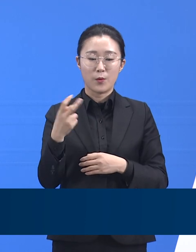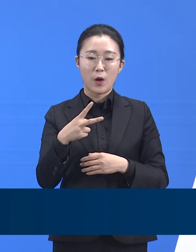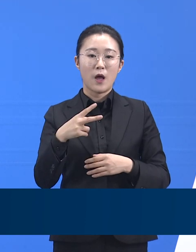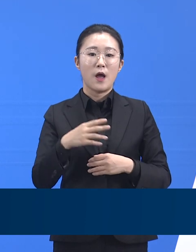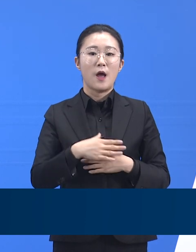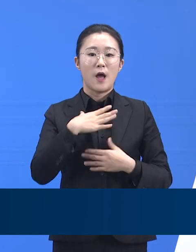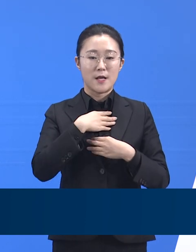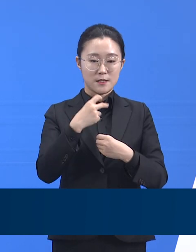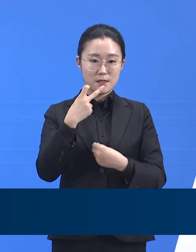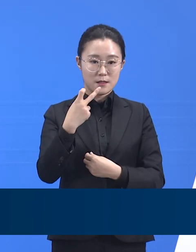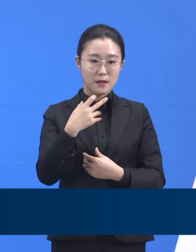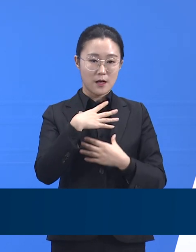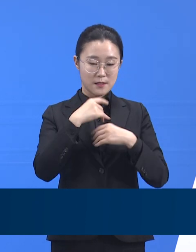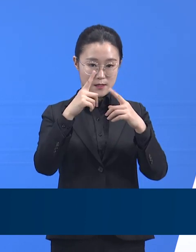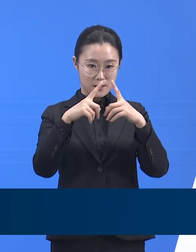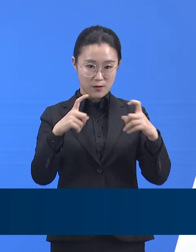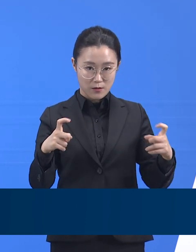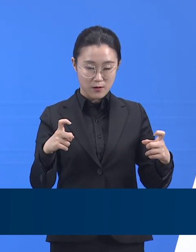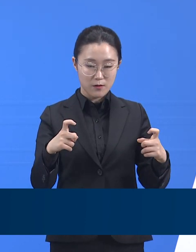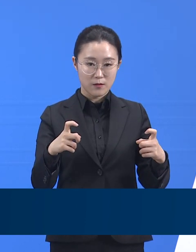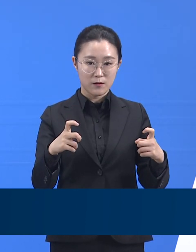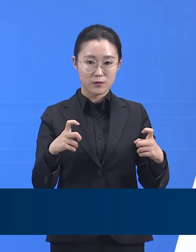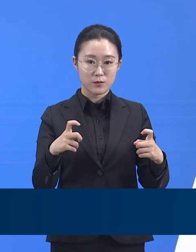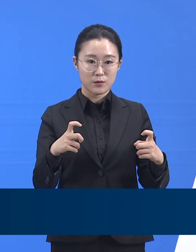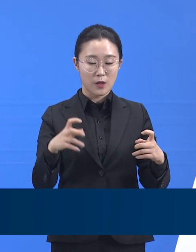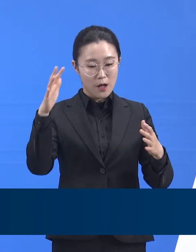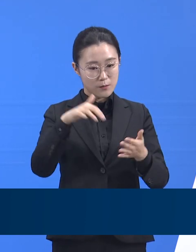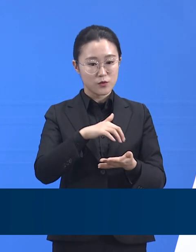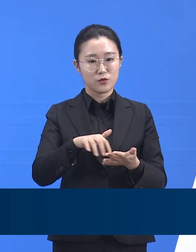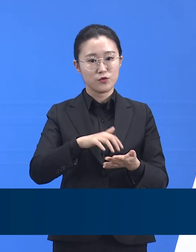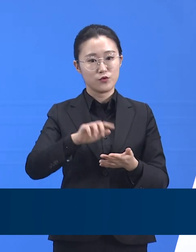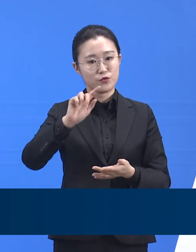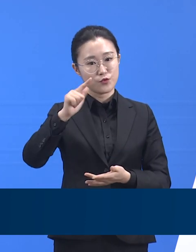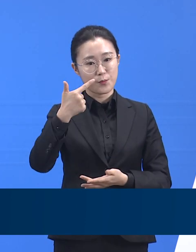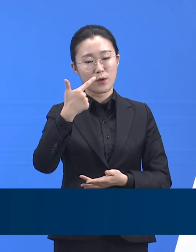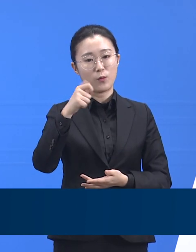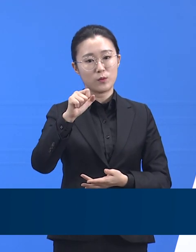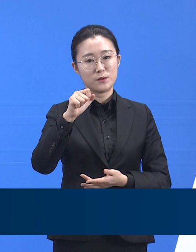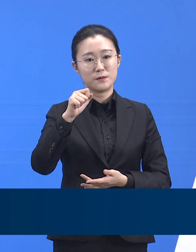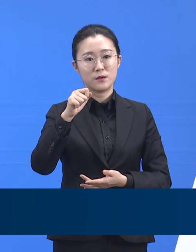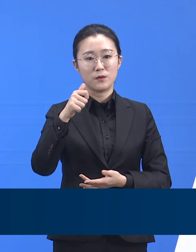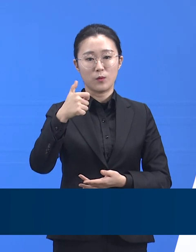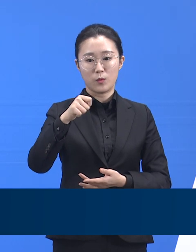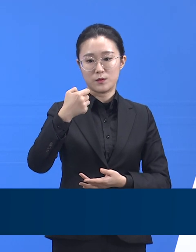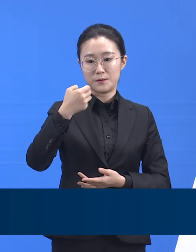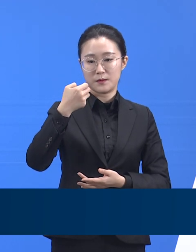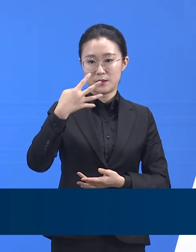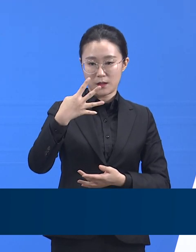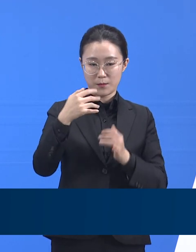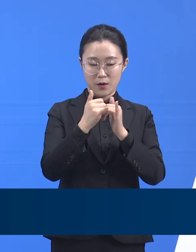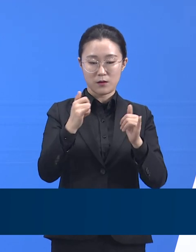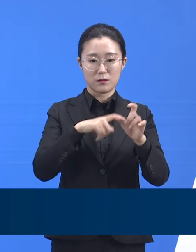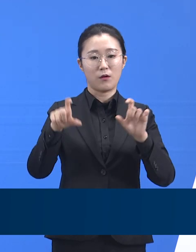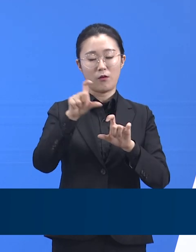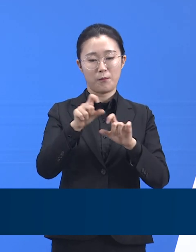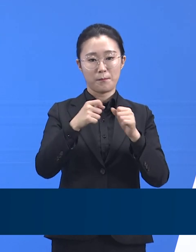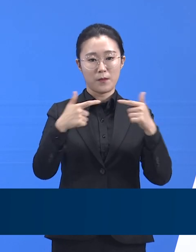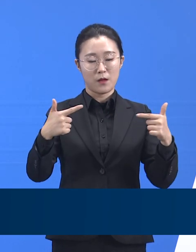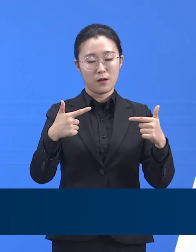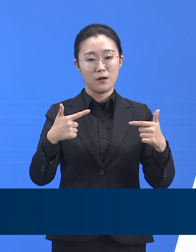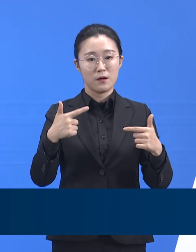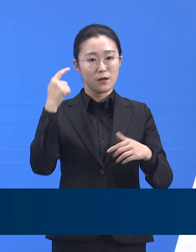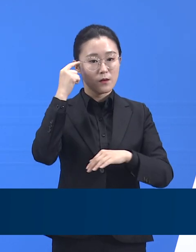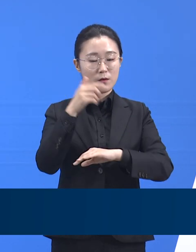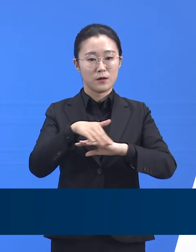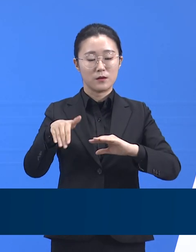한국표준협회 인재원에 286명 등 총 654명 정도를 예상하고 있습니다. 또한 도내 인구 50만